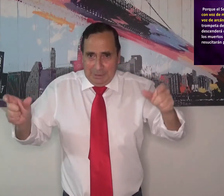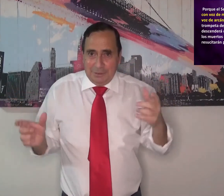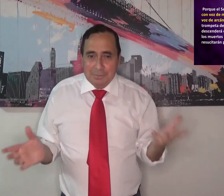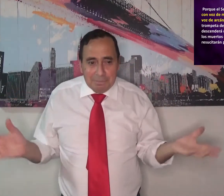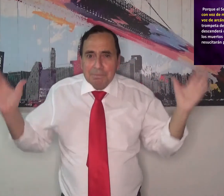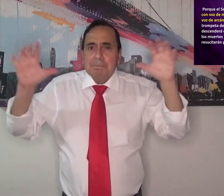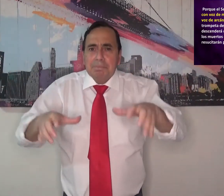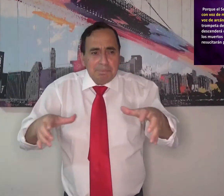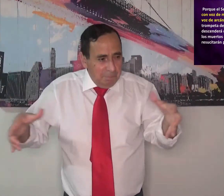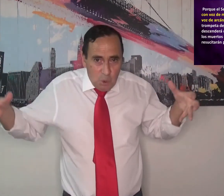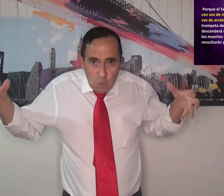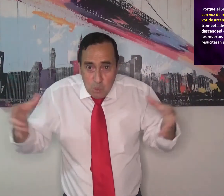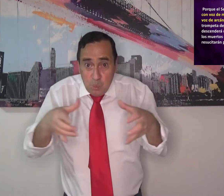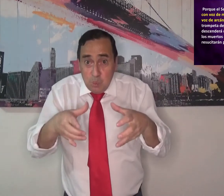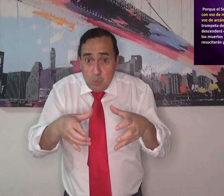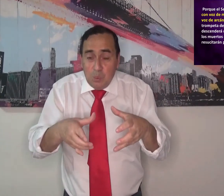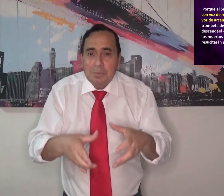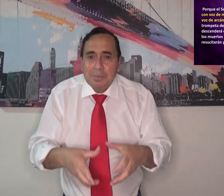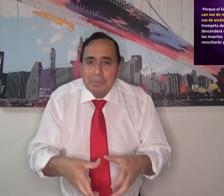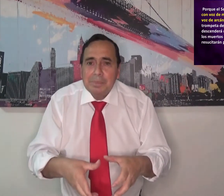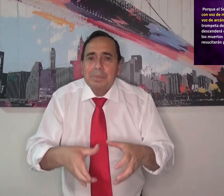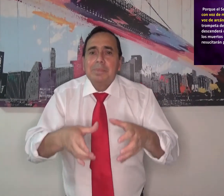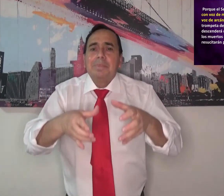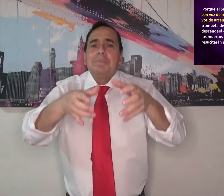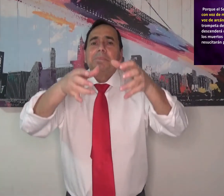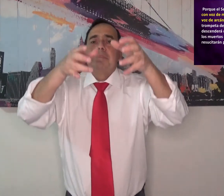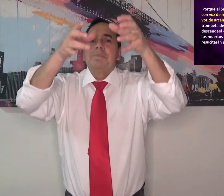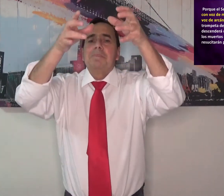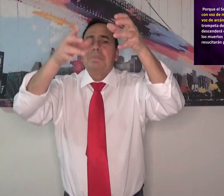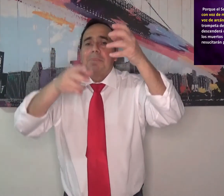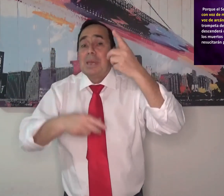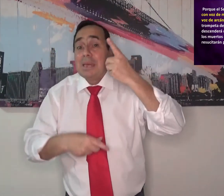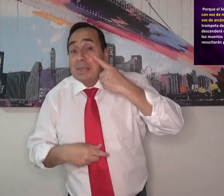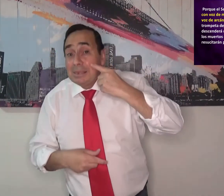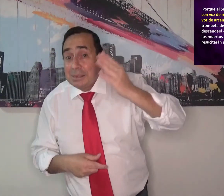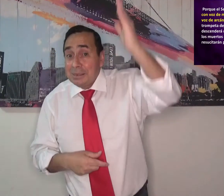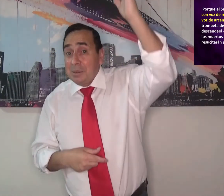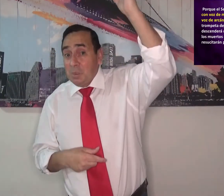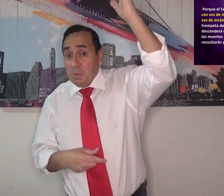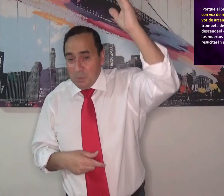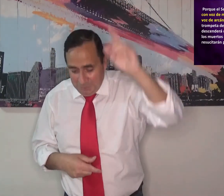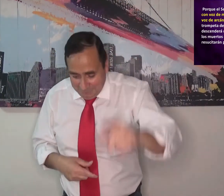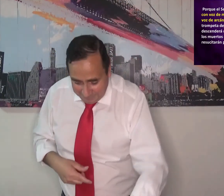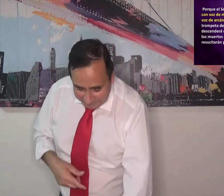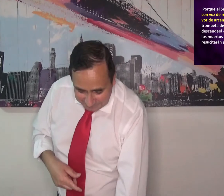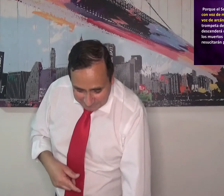veremos. Los que estamos vivos nosotros vamos a reunirnos a esperar a su Jesús y vamos a